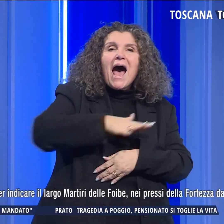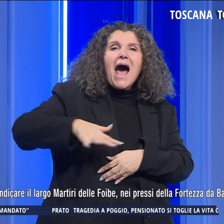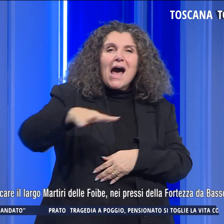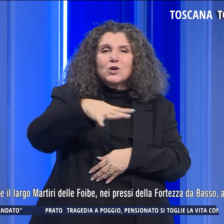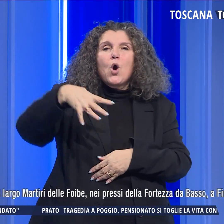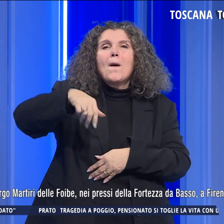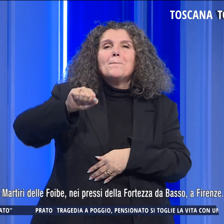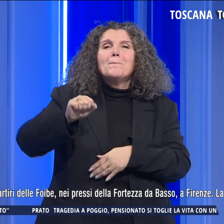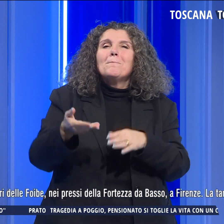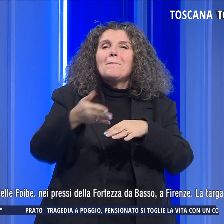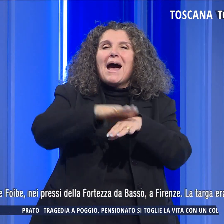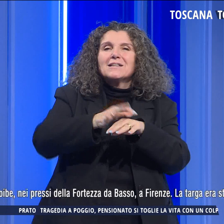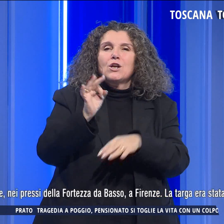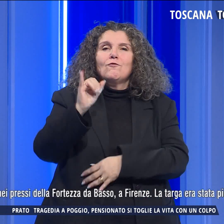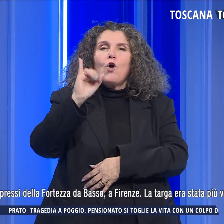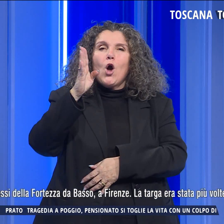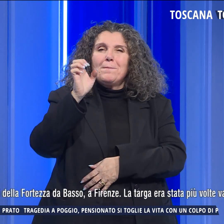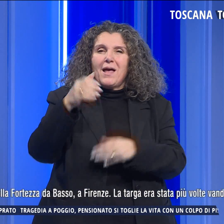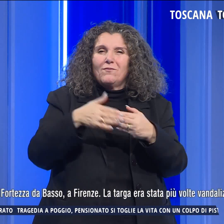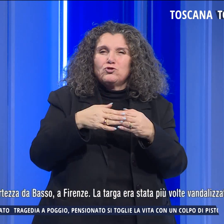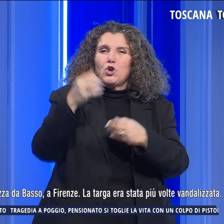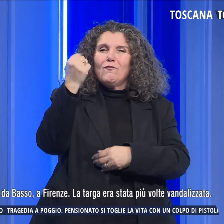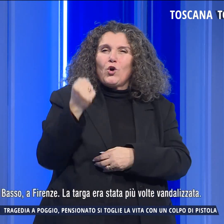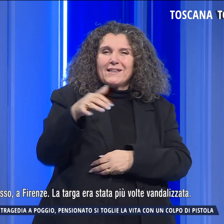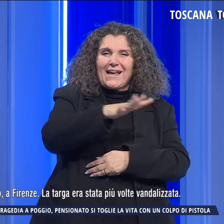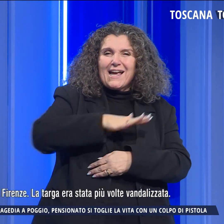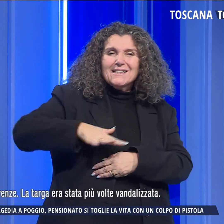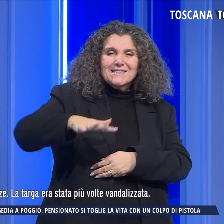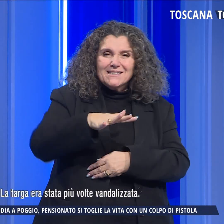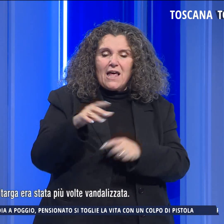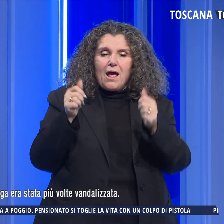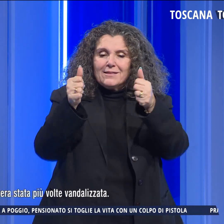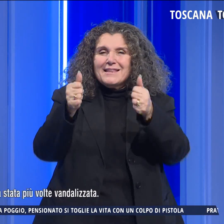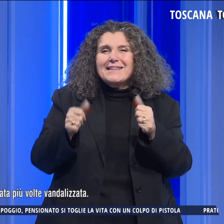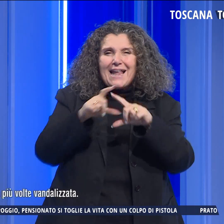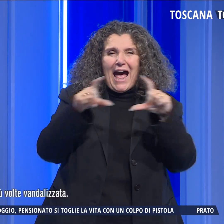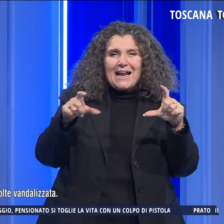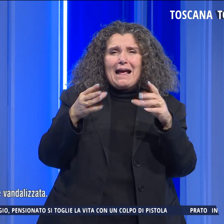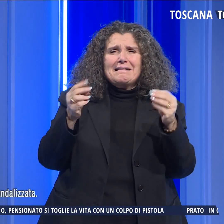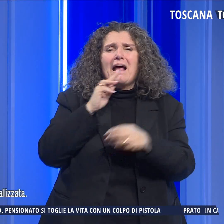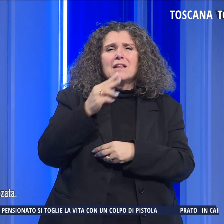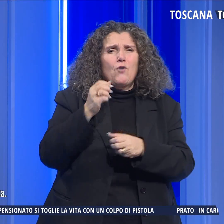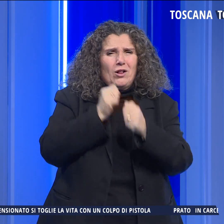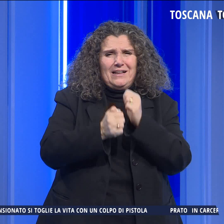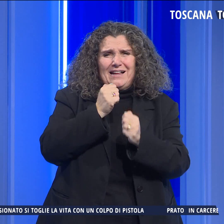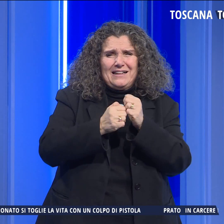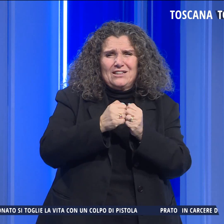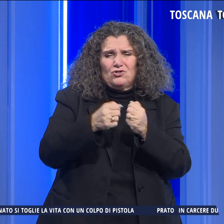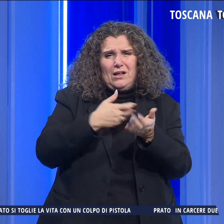delle foibe nei pressi della fortezza da Basso a Firenze. La targa era stata più volte vandalizzata.